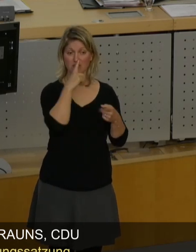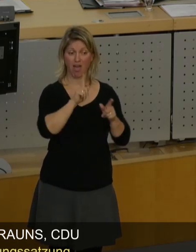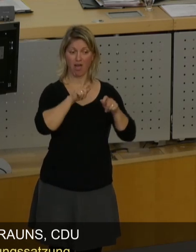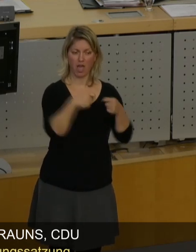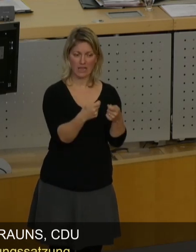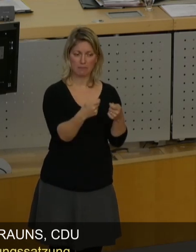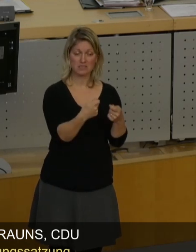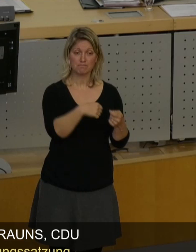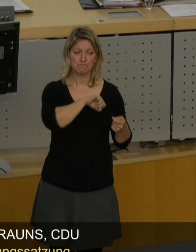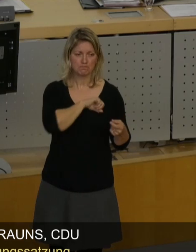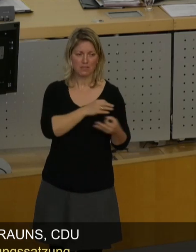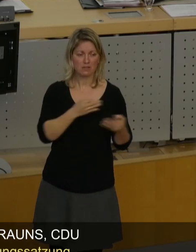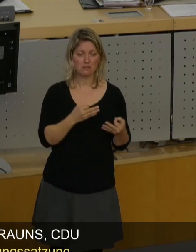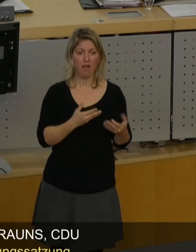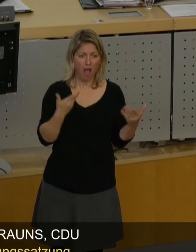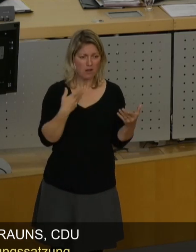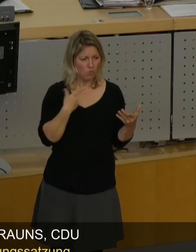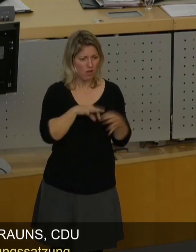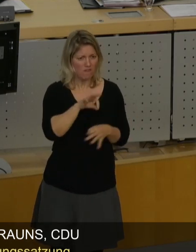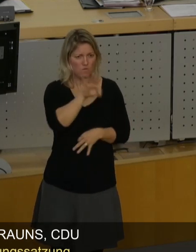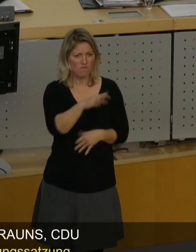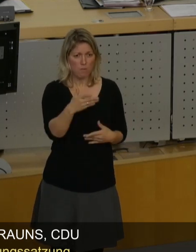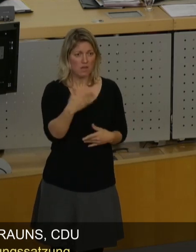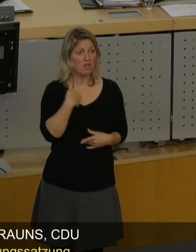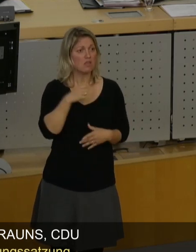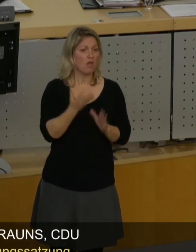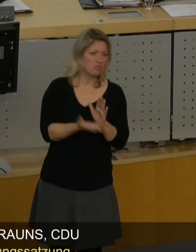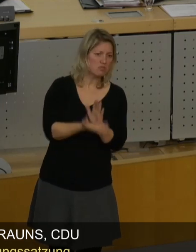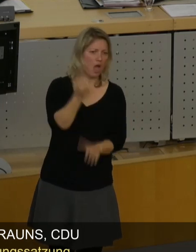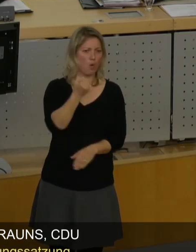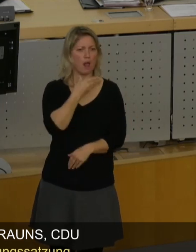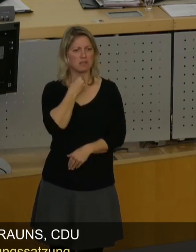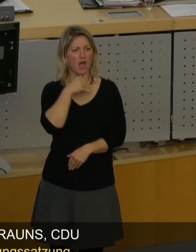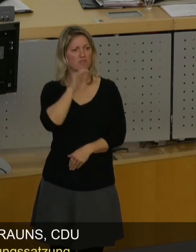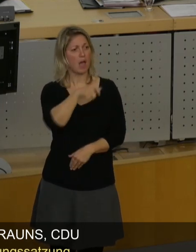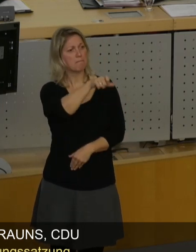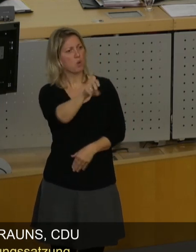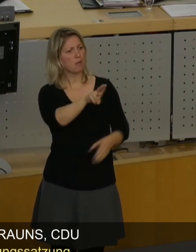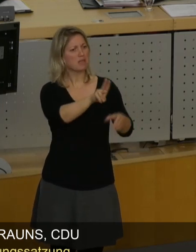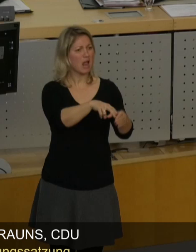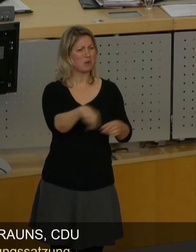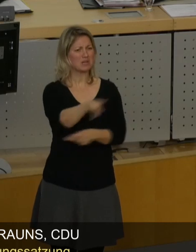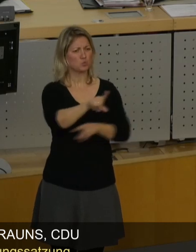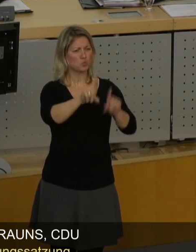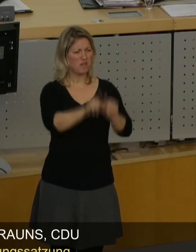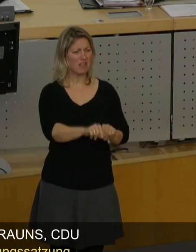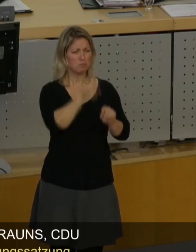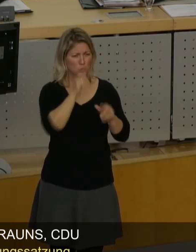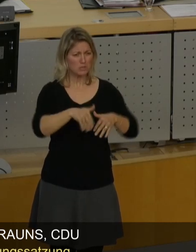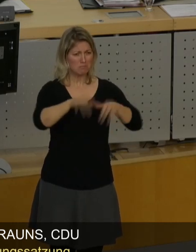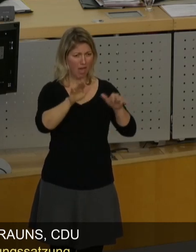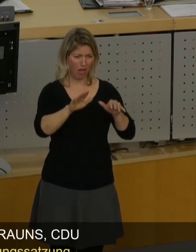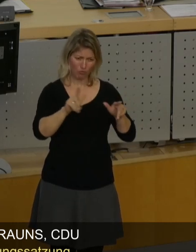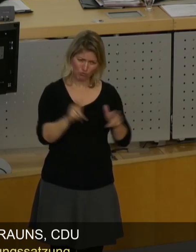bringt, wir haben überhaupt keinen Nachholbedarf, was die Möglichkeiten an Bürgerbeteiligung angeht. Sondern das